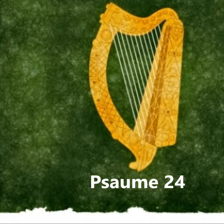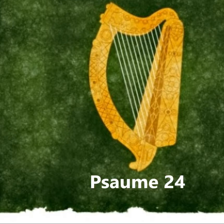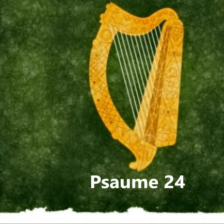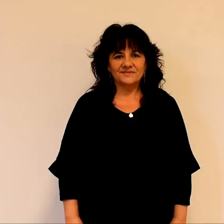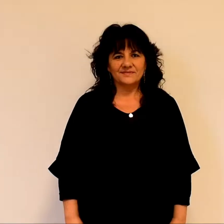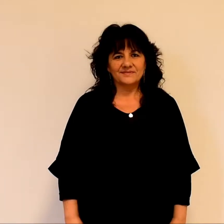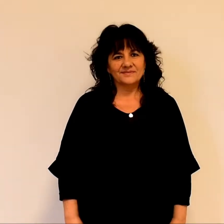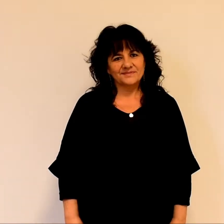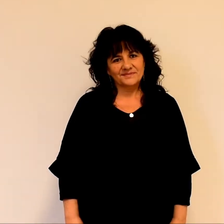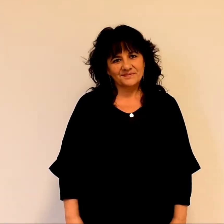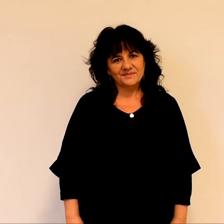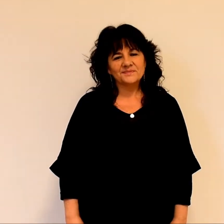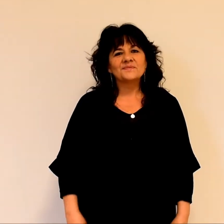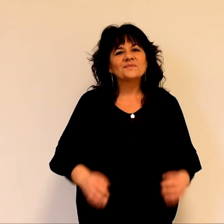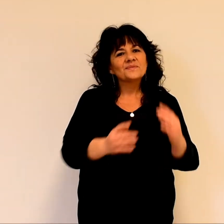Psaume 24